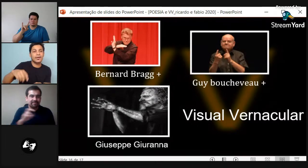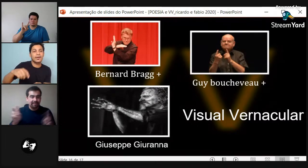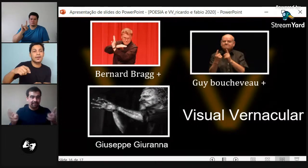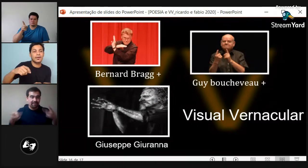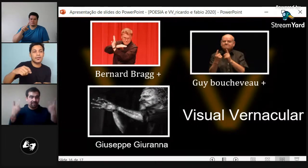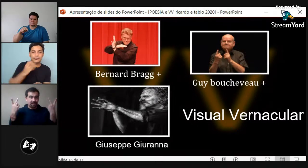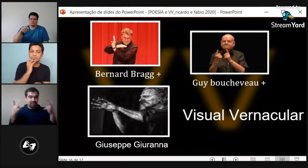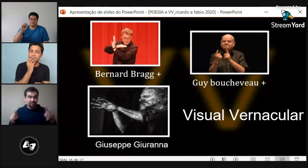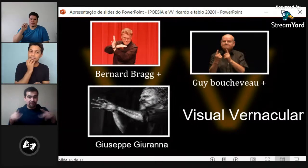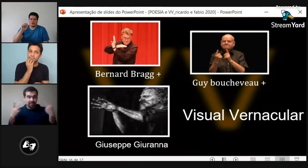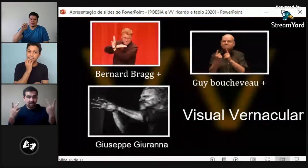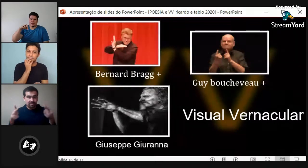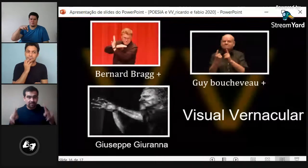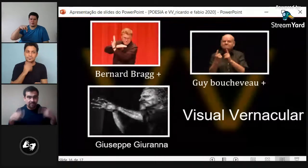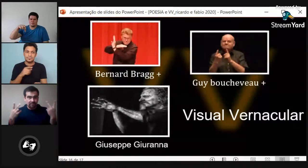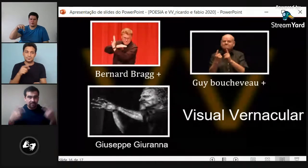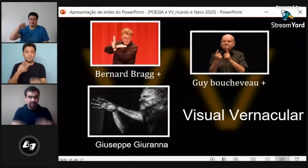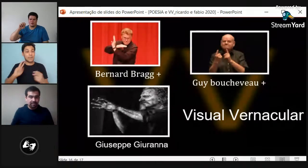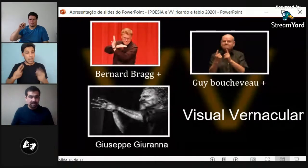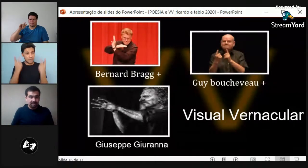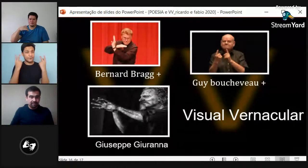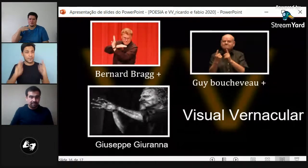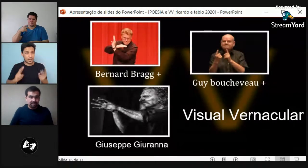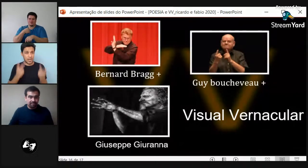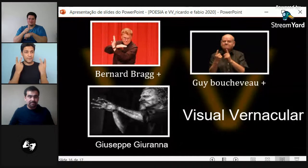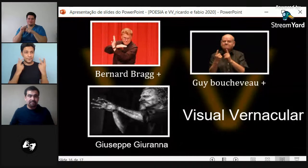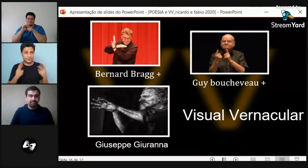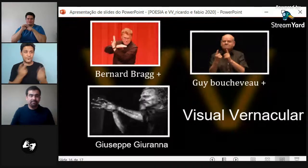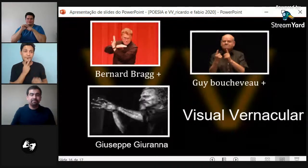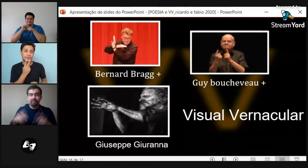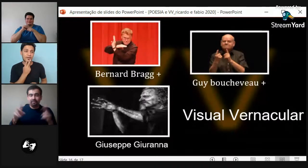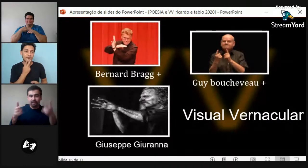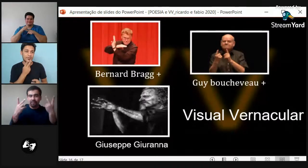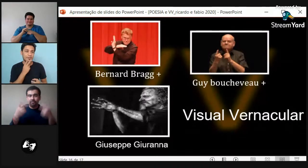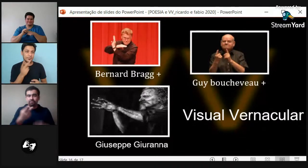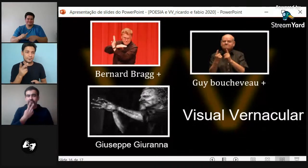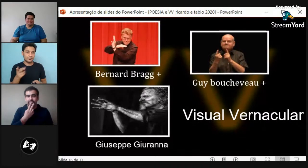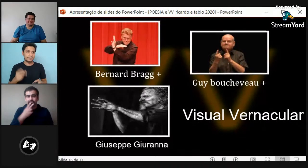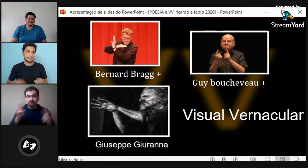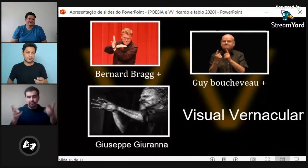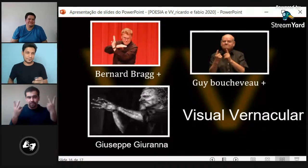Sí, él es Giuseppe. Esta es la seña de Giuseppe. Y está vivo.